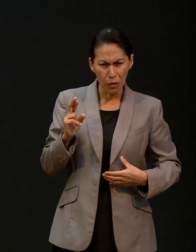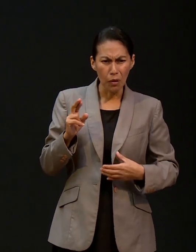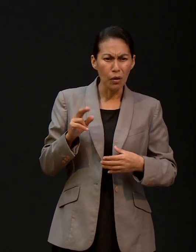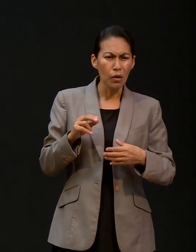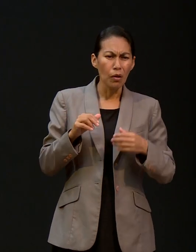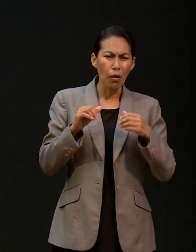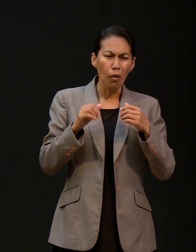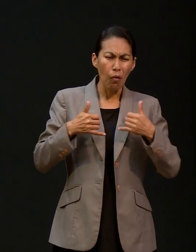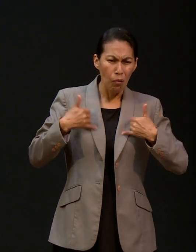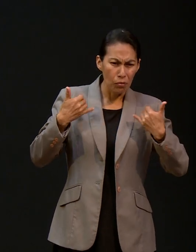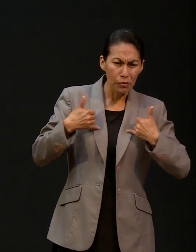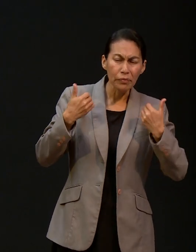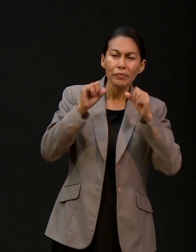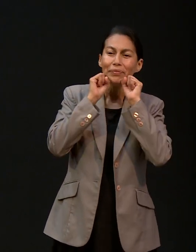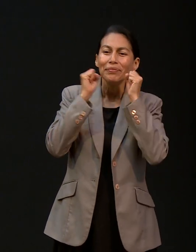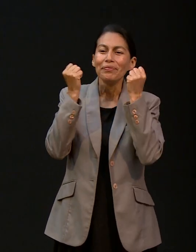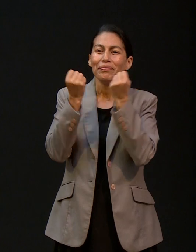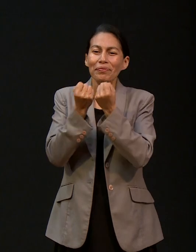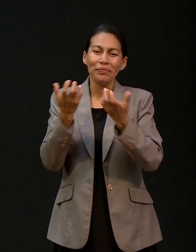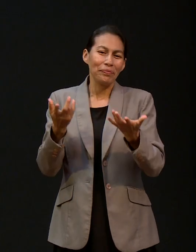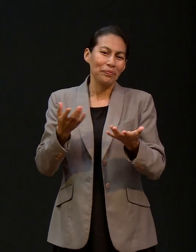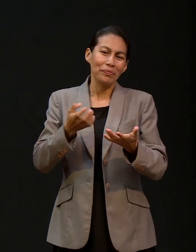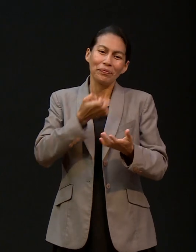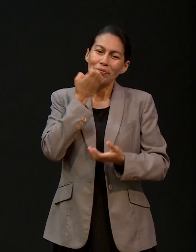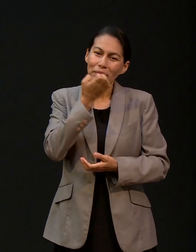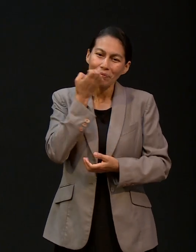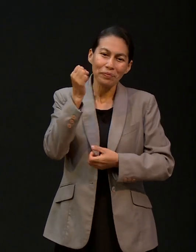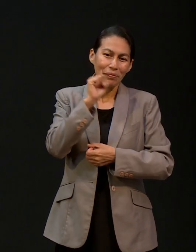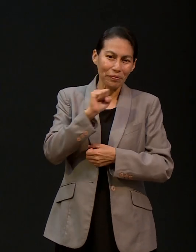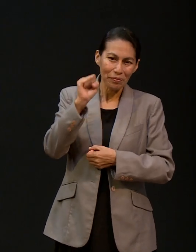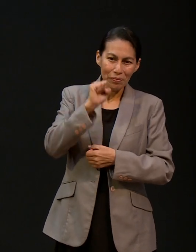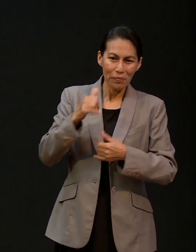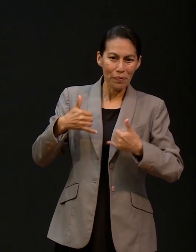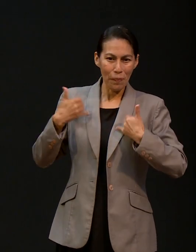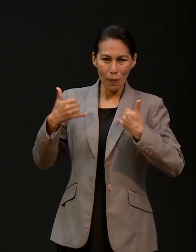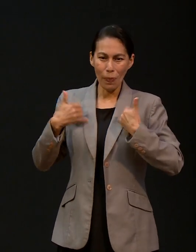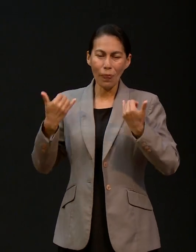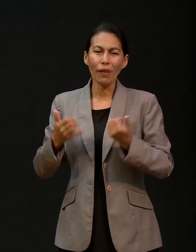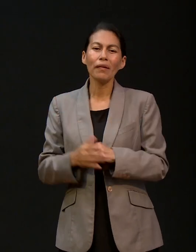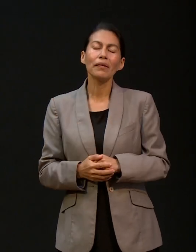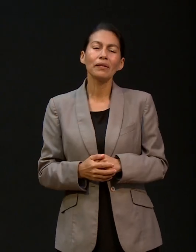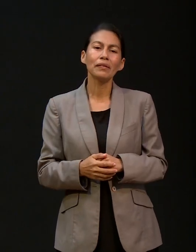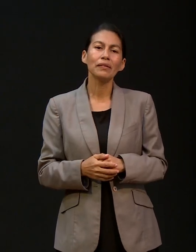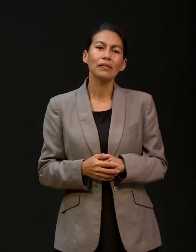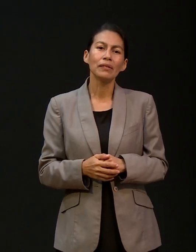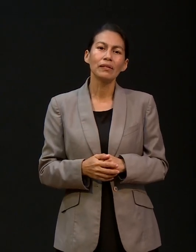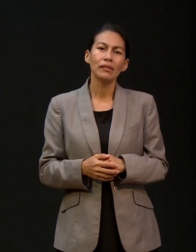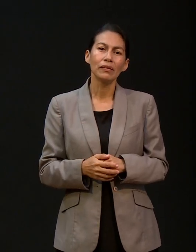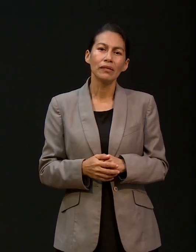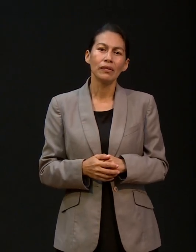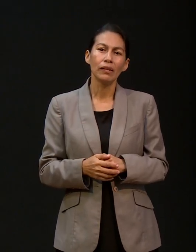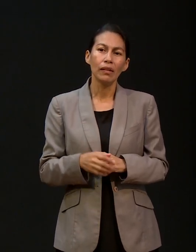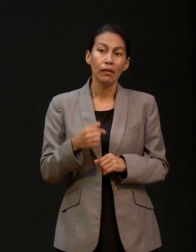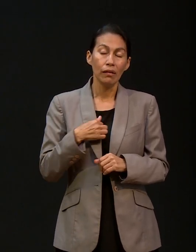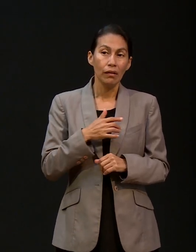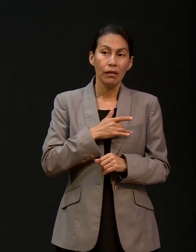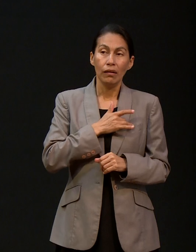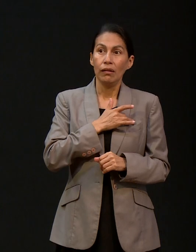en la sociedad de jóvenes, en la escuela sabática juvenil que tenía la iglesia, ¿verdad?, en aquellos años. Yo me